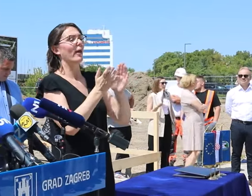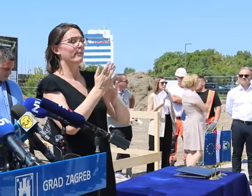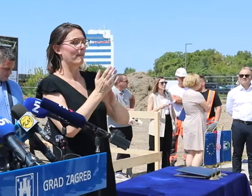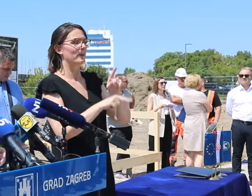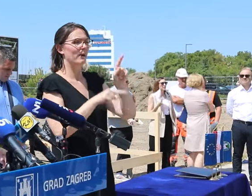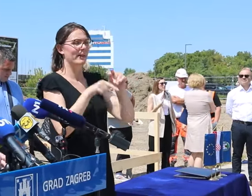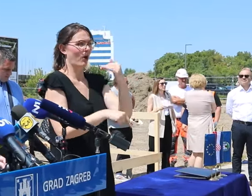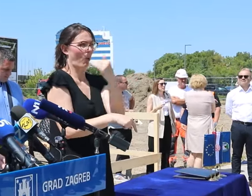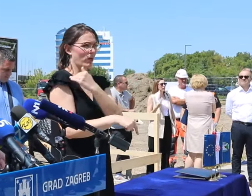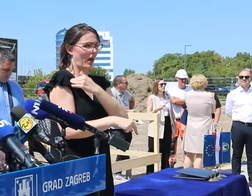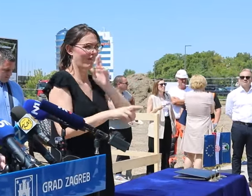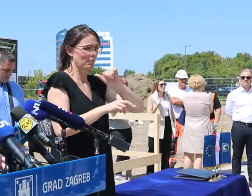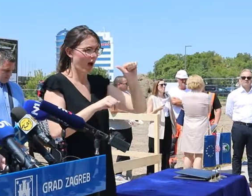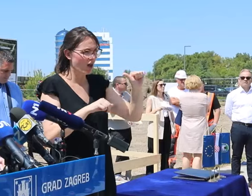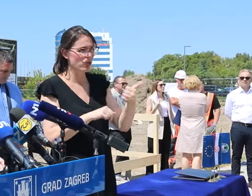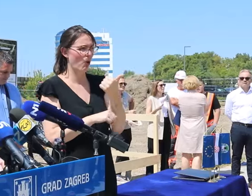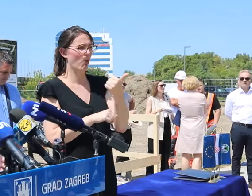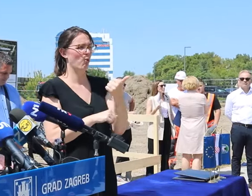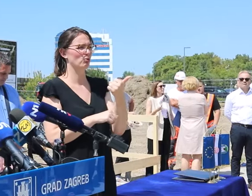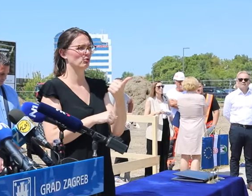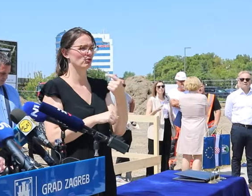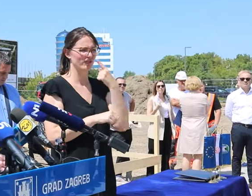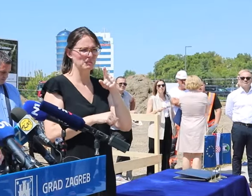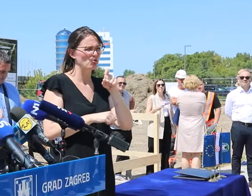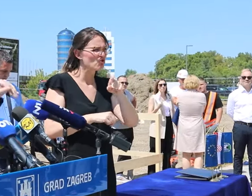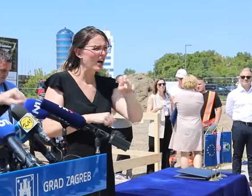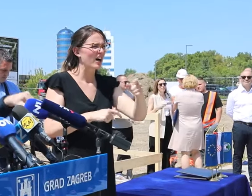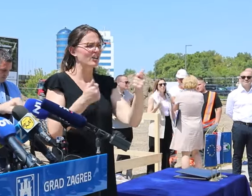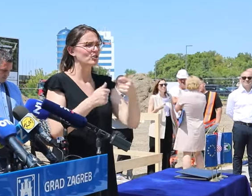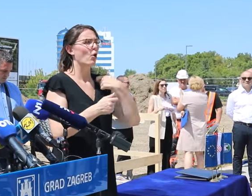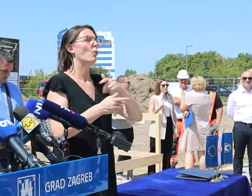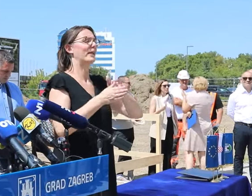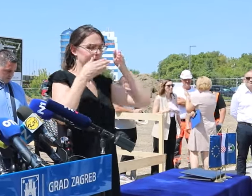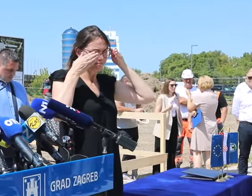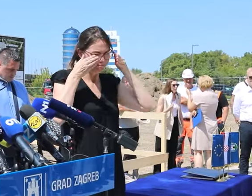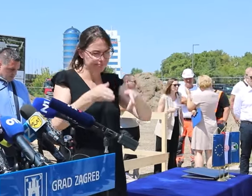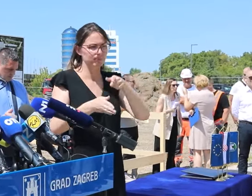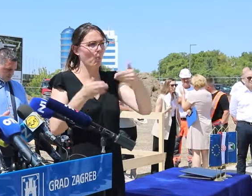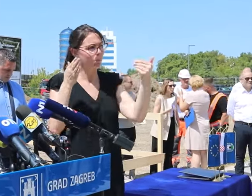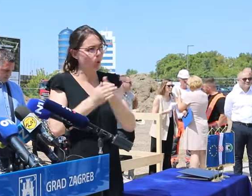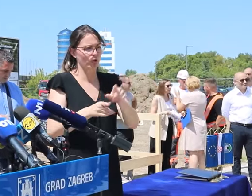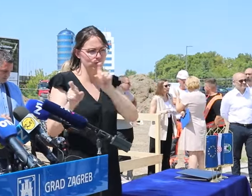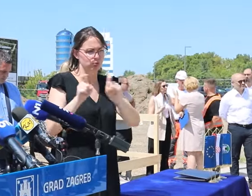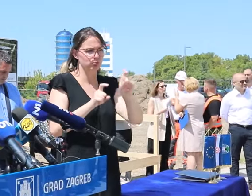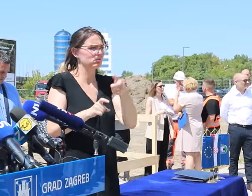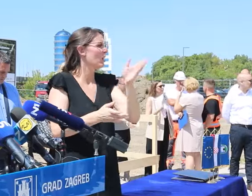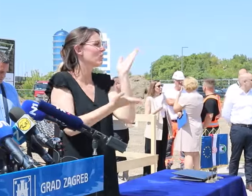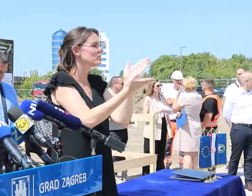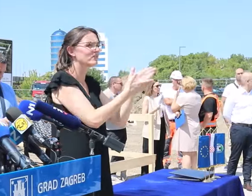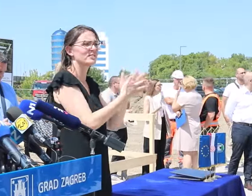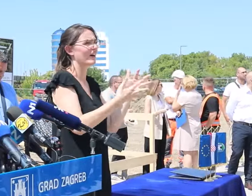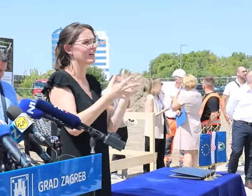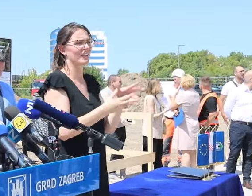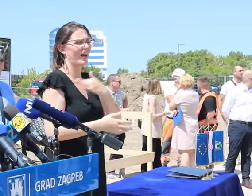se vide bilo kakve pojave štako na neko lokaciji, ide onda ciljena deratizacija još na tom mjestu, tako u svakom gradu u